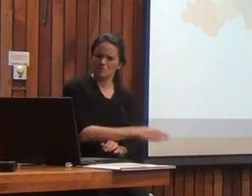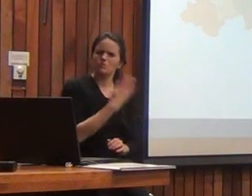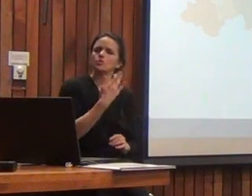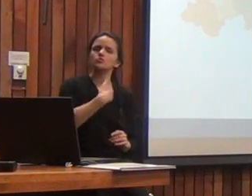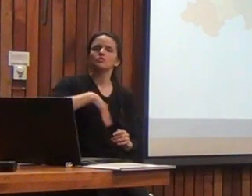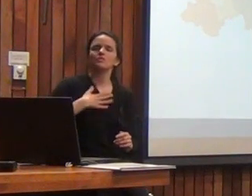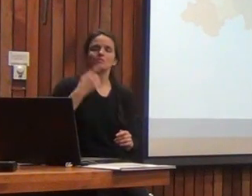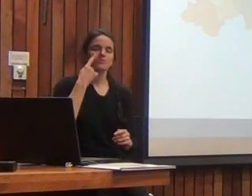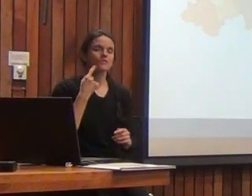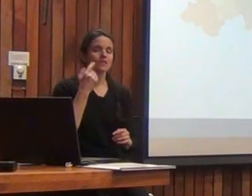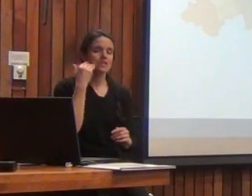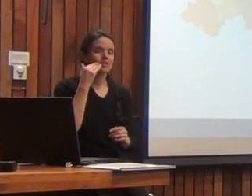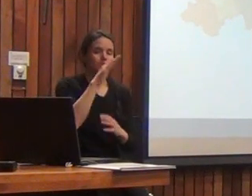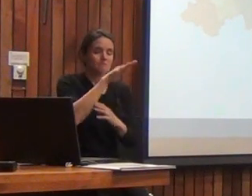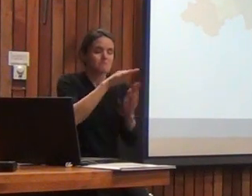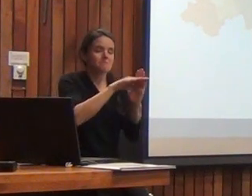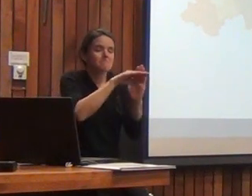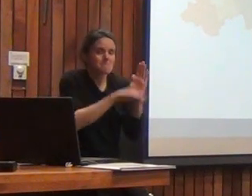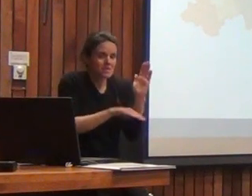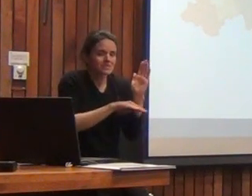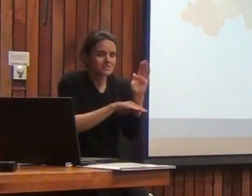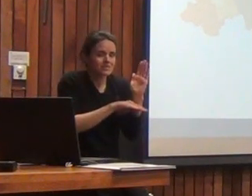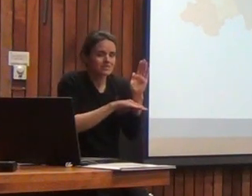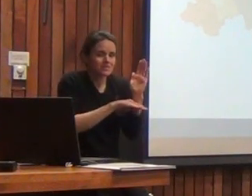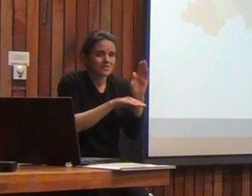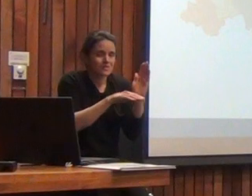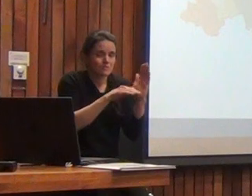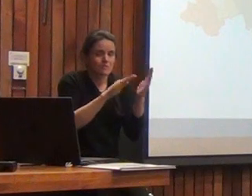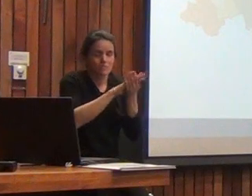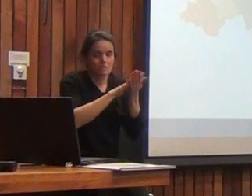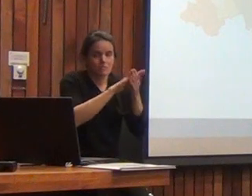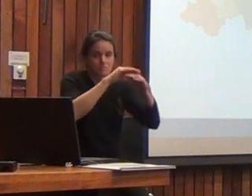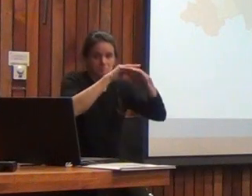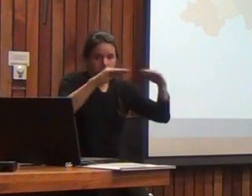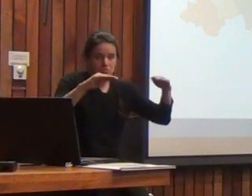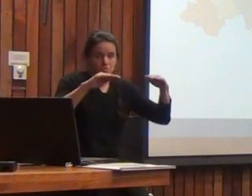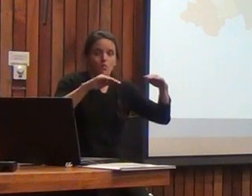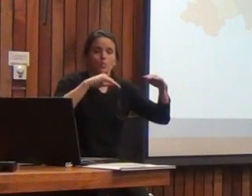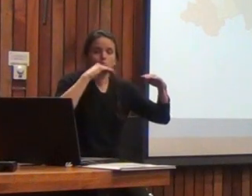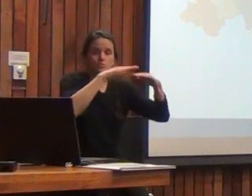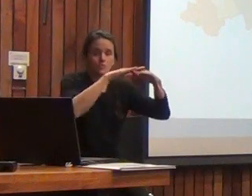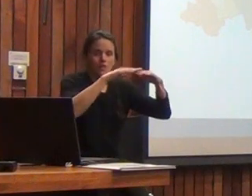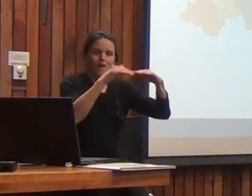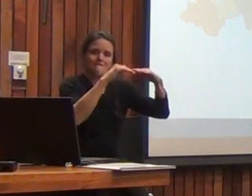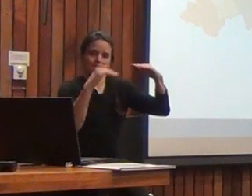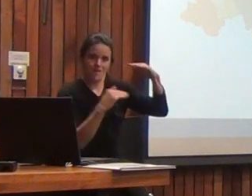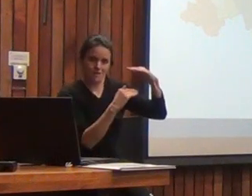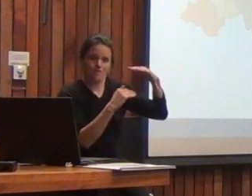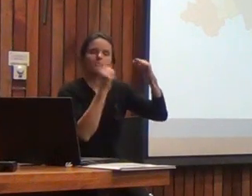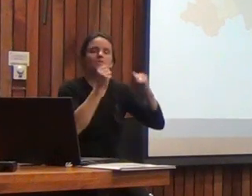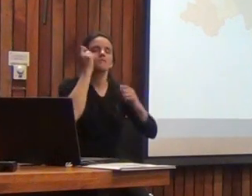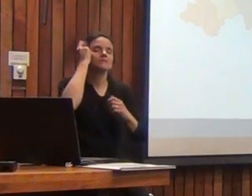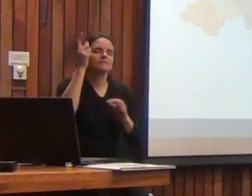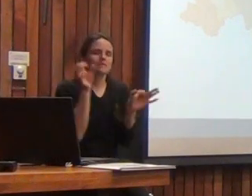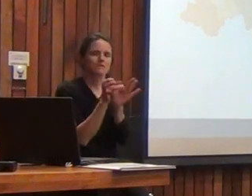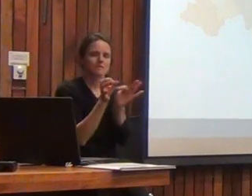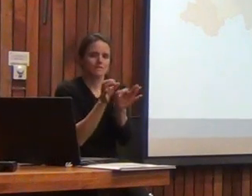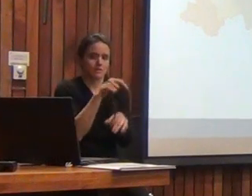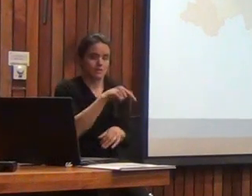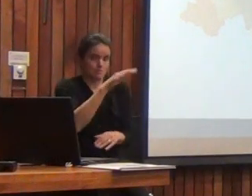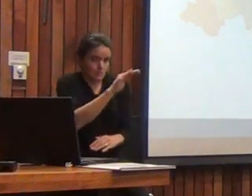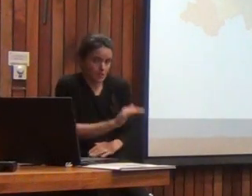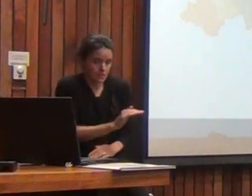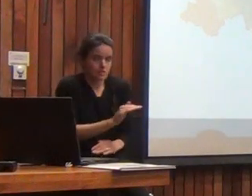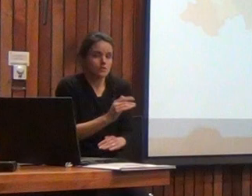pequeñitos menos del límite inferior de uso de esta escala entendían las instrucciones porque si ellos las entienden